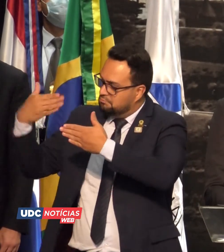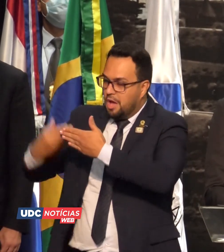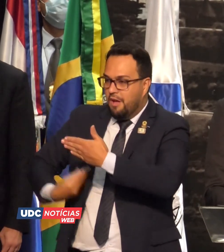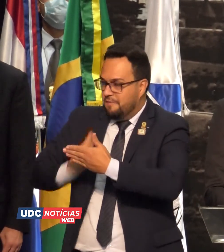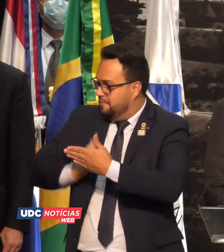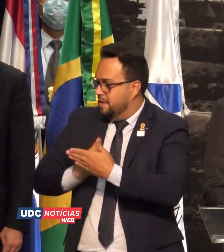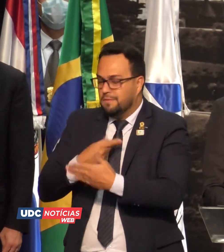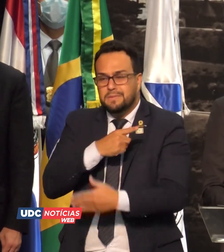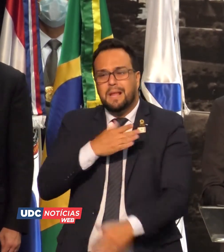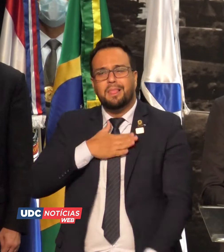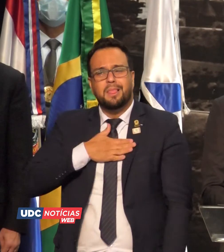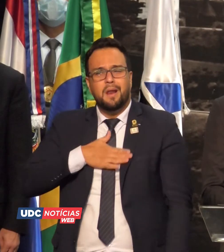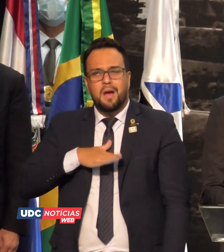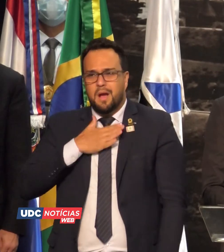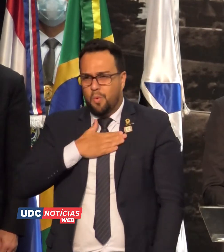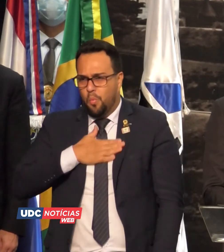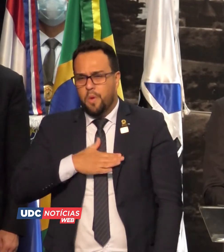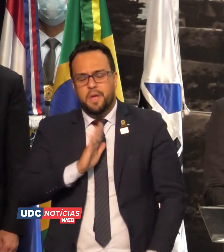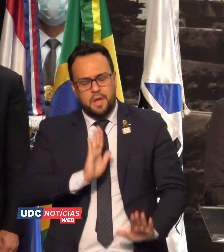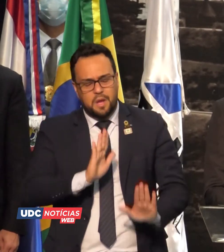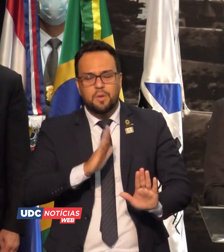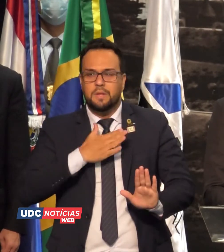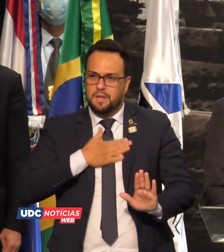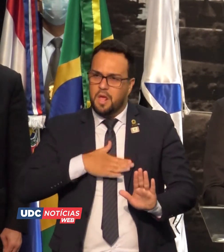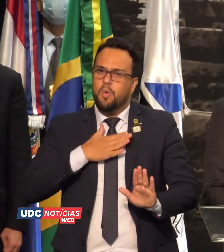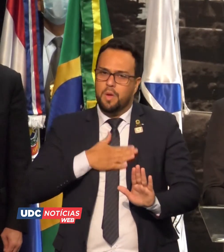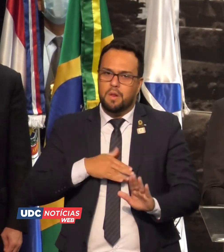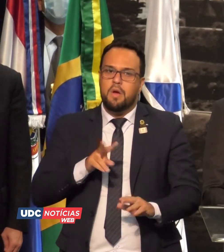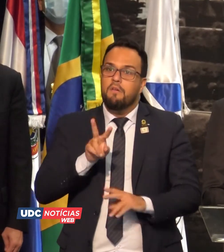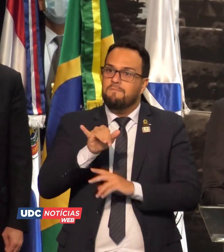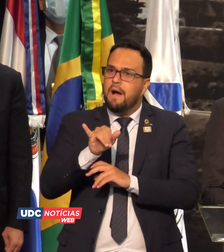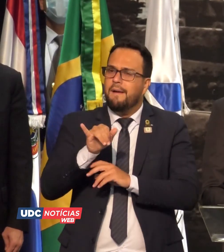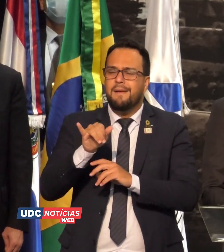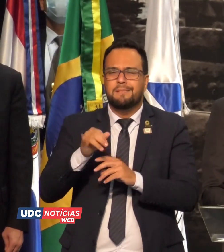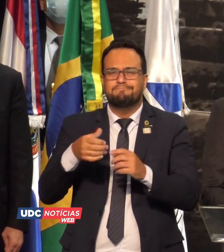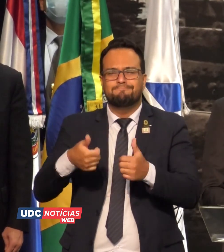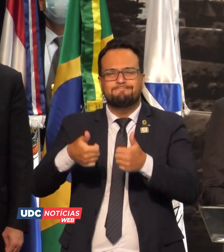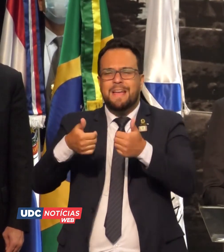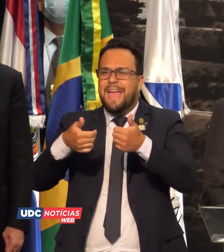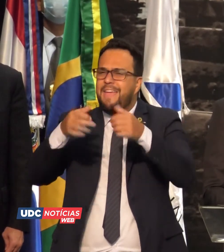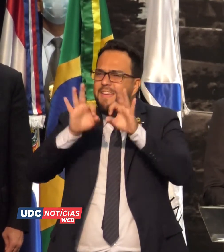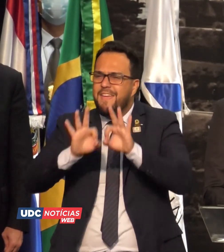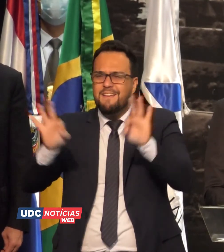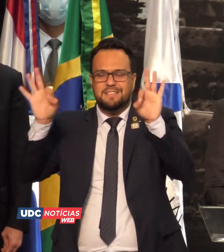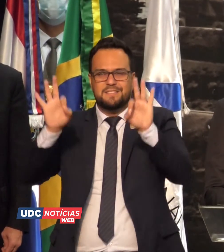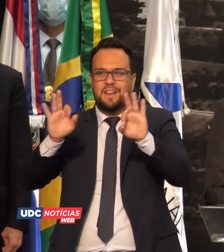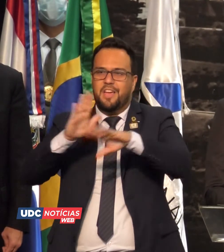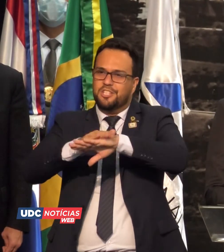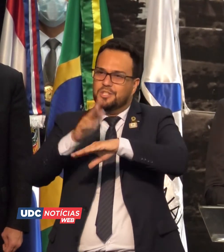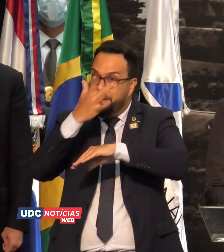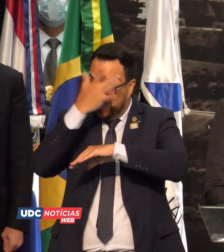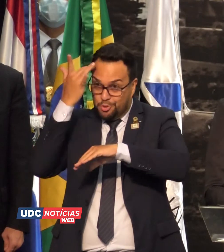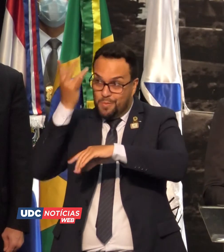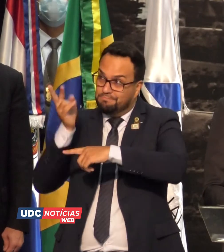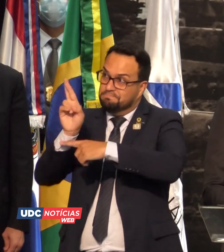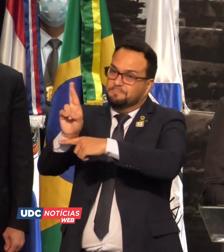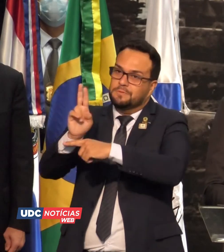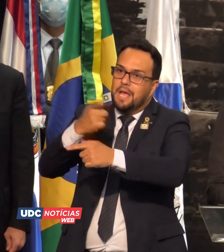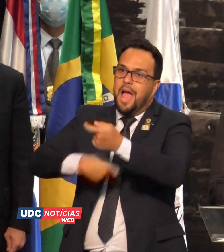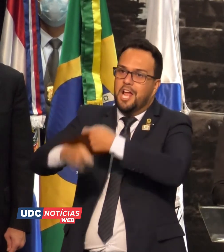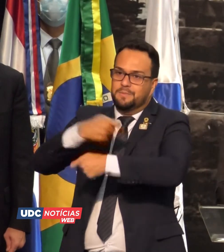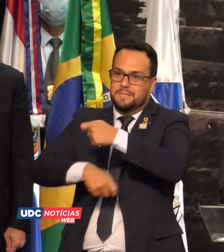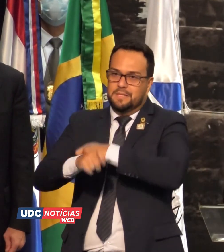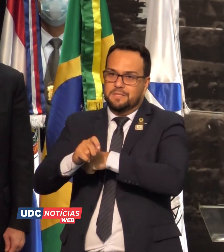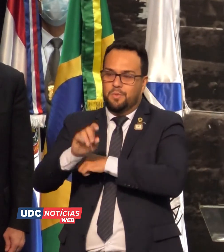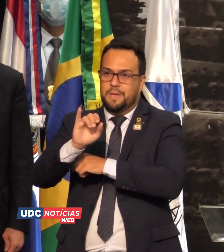senhores fiquem tranquilos. Os senhores continuarão tendo uma excelente administração aqui na Itaipu